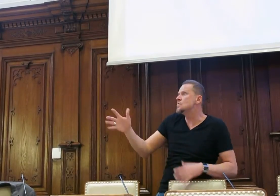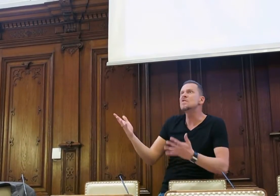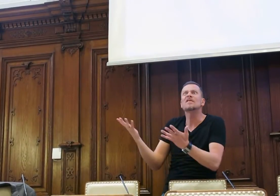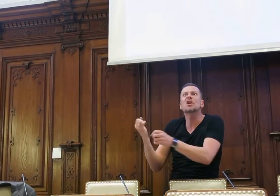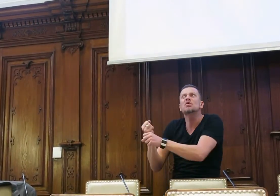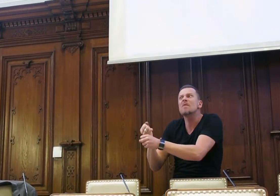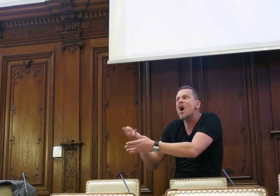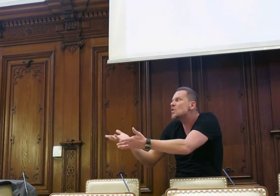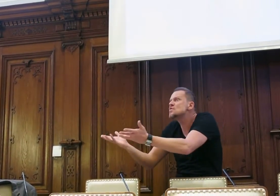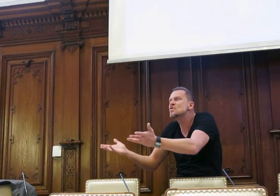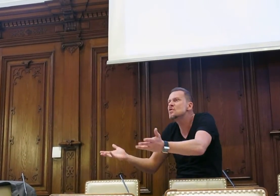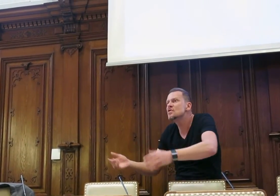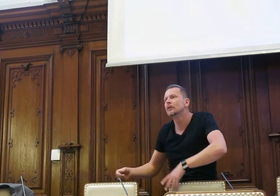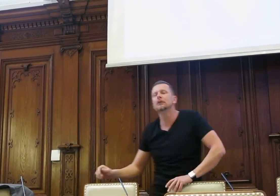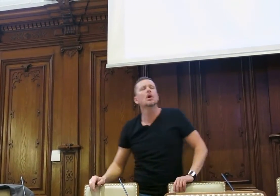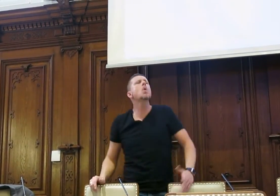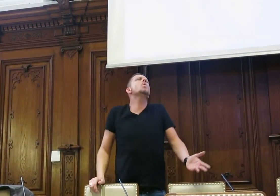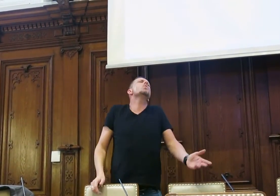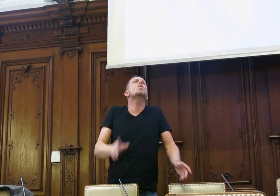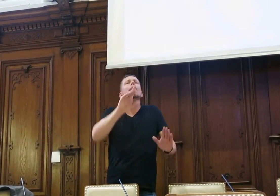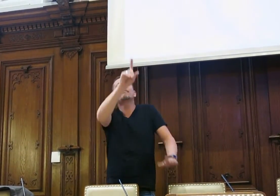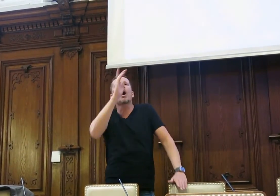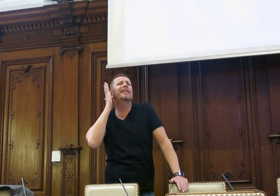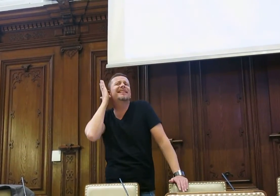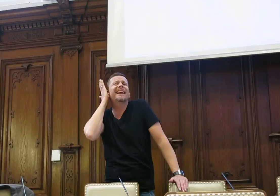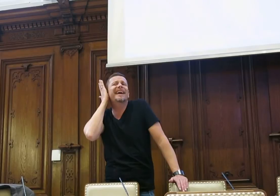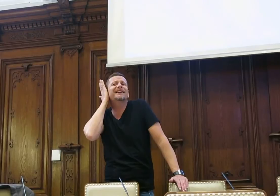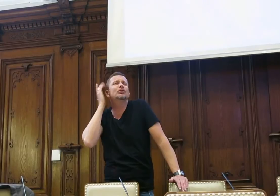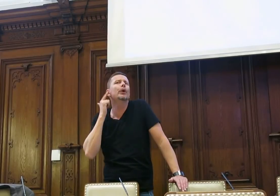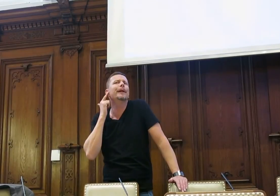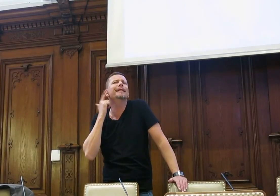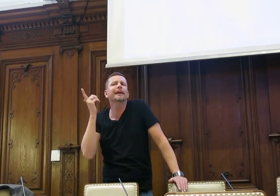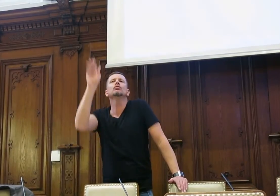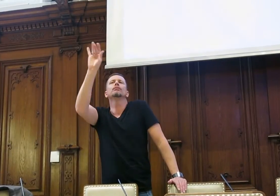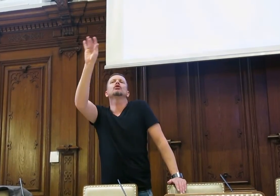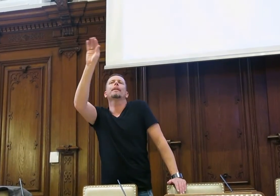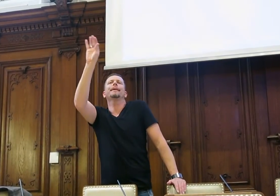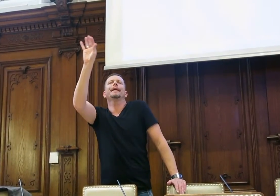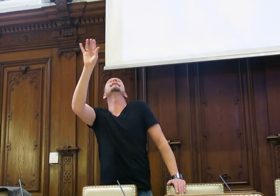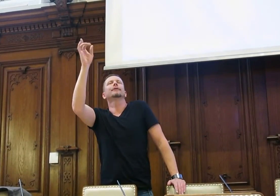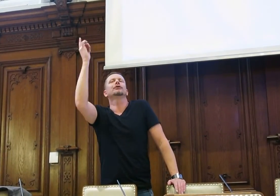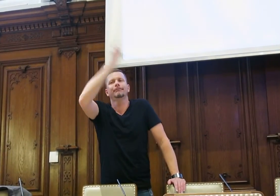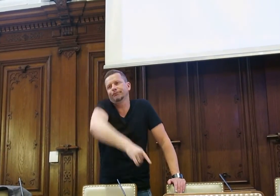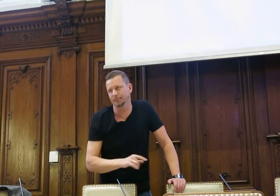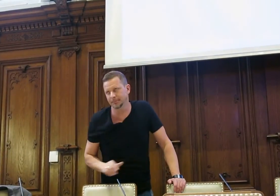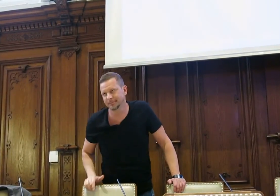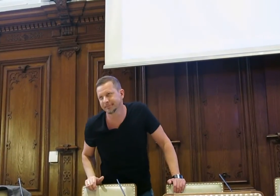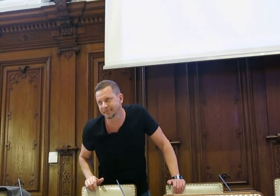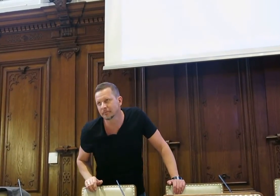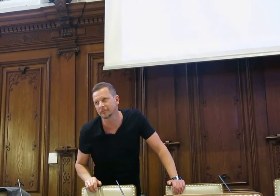Alle drei sind völlig erstaunt, was haben sie gemacht, was haben sie gemacht? Naja, der Baum ist derisch. Der hat das Fingeralkabet gebraucht, muss er es erscheinen.